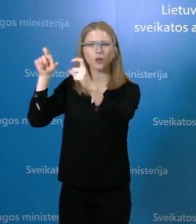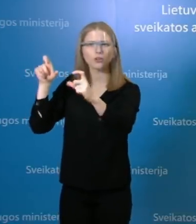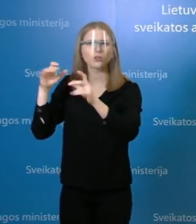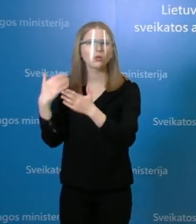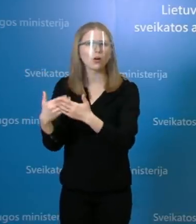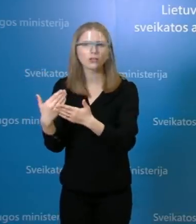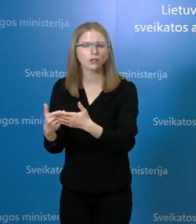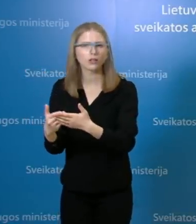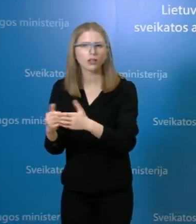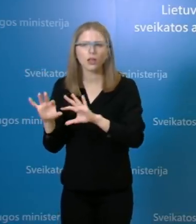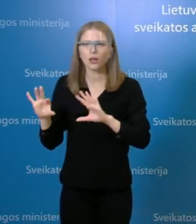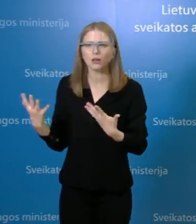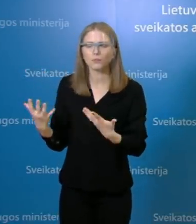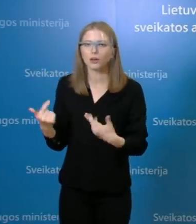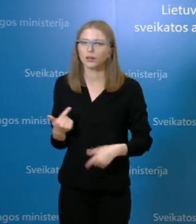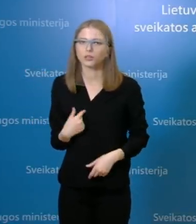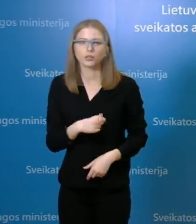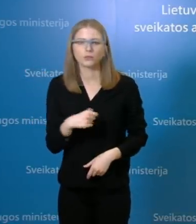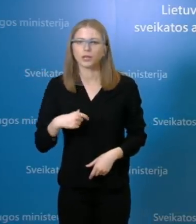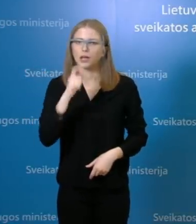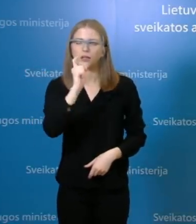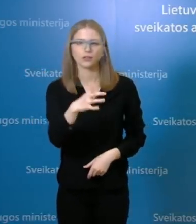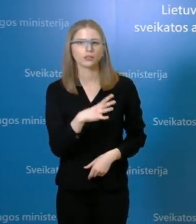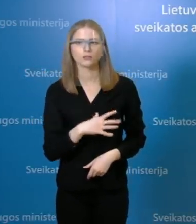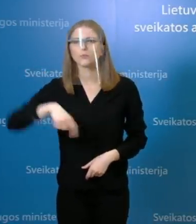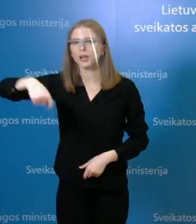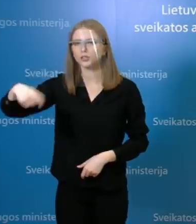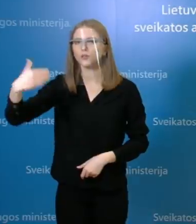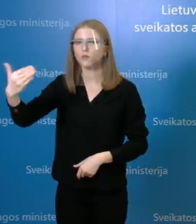kokios tai buvo aplinkybas. Tai tikrai manyčiau, kad galėtų prezidento komandą.